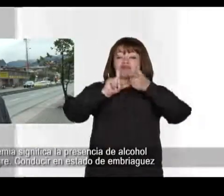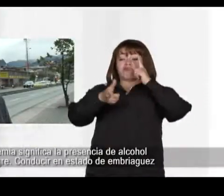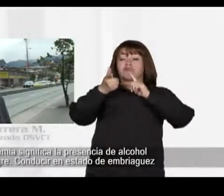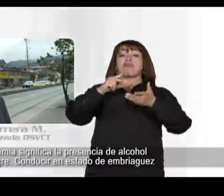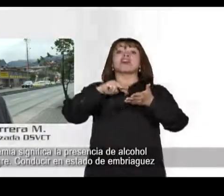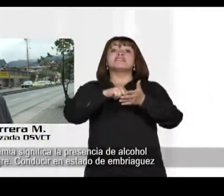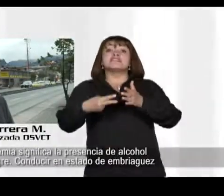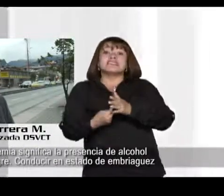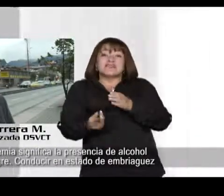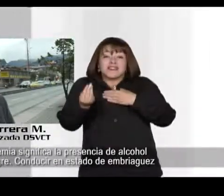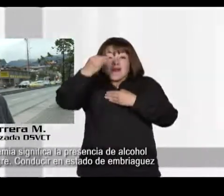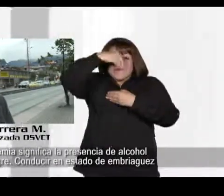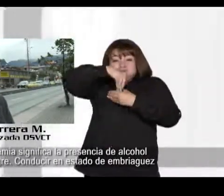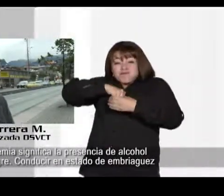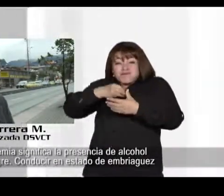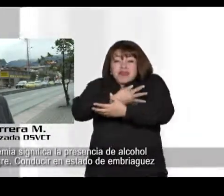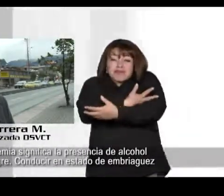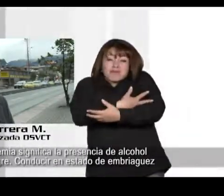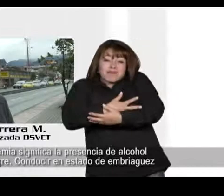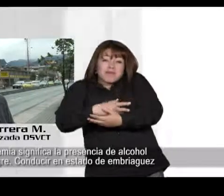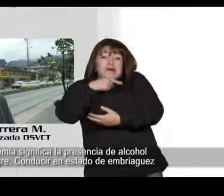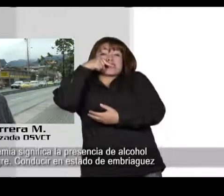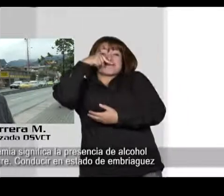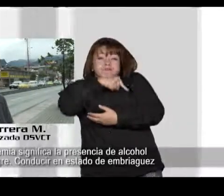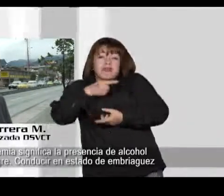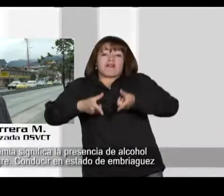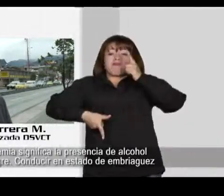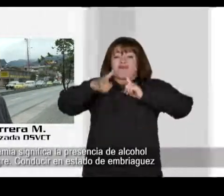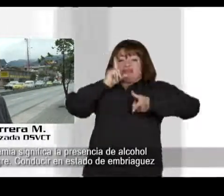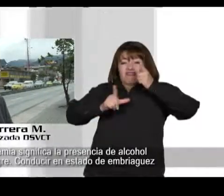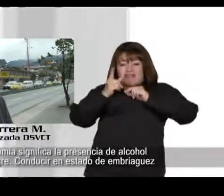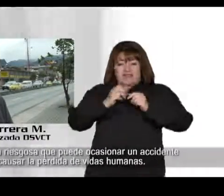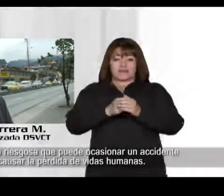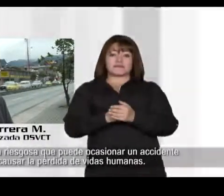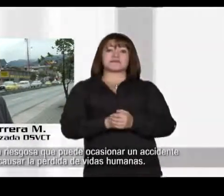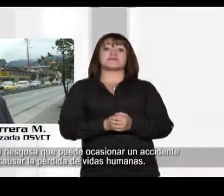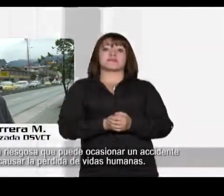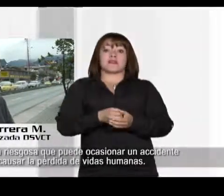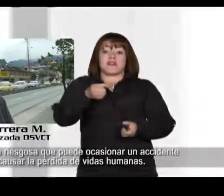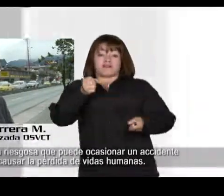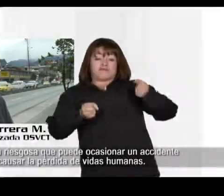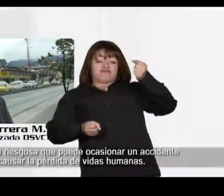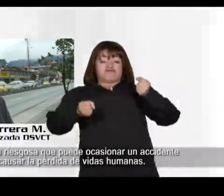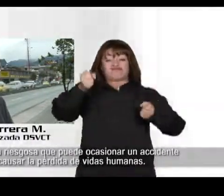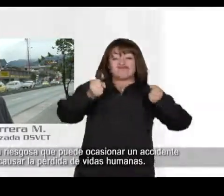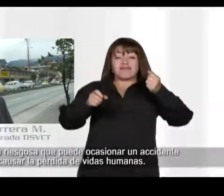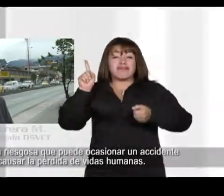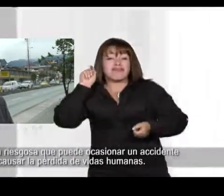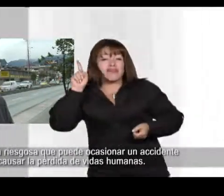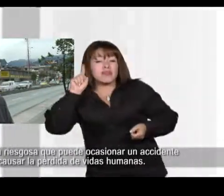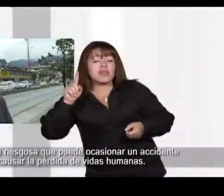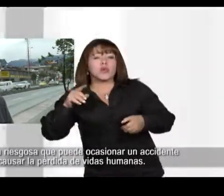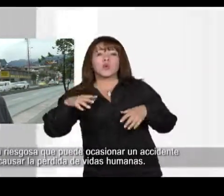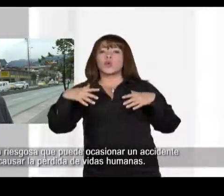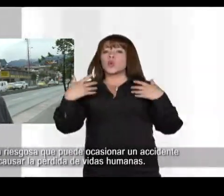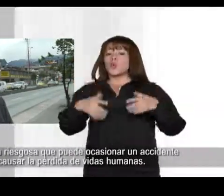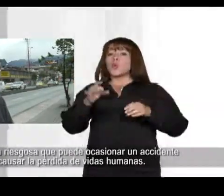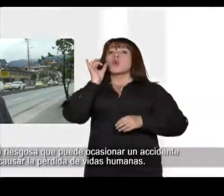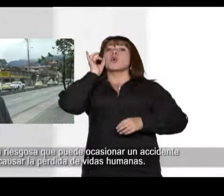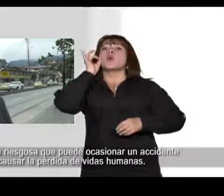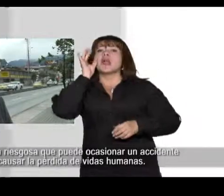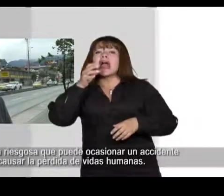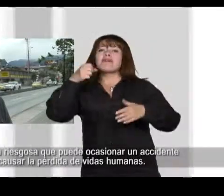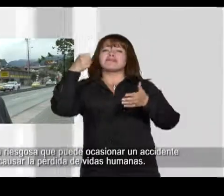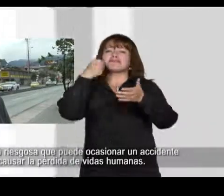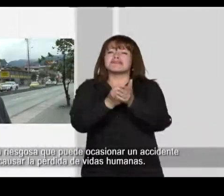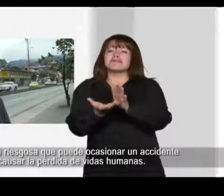Alcoholemia significa la presencia de alcohol en la sangre. Conducir en estado de embriaguez es una conducta riesgosa que puede ocasionar un accidente